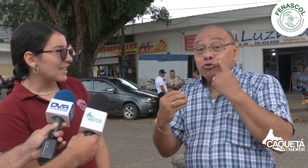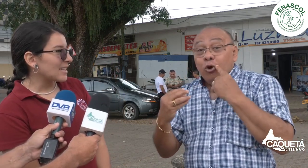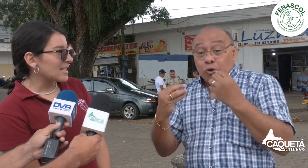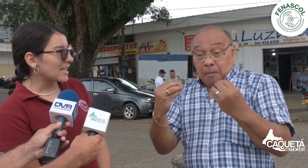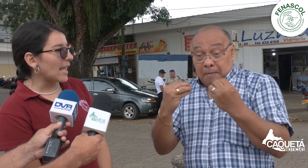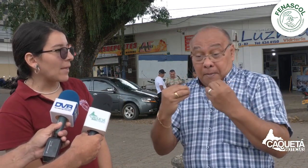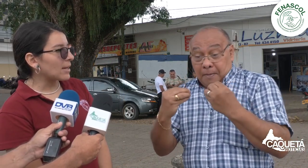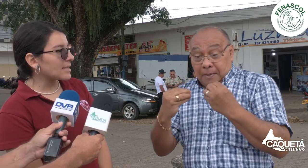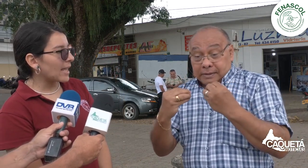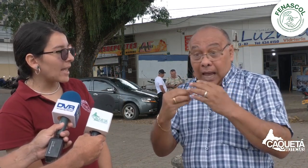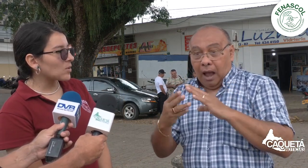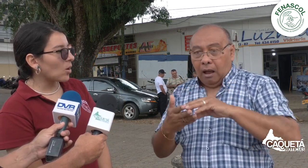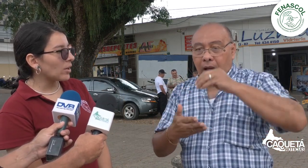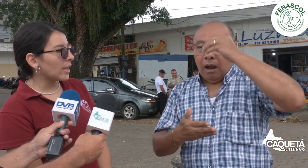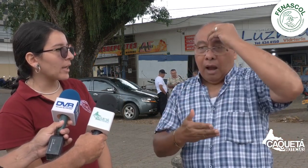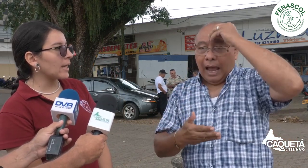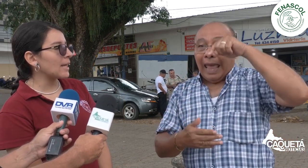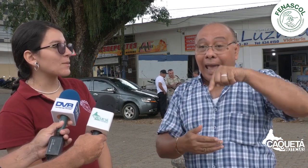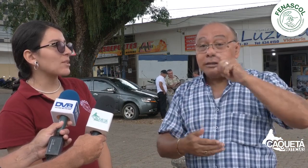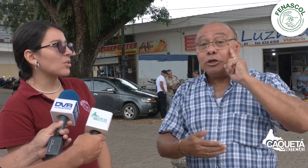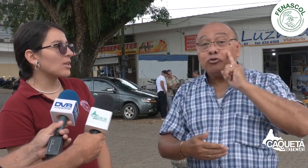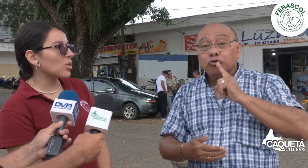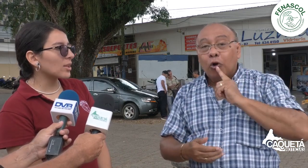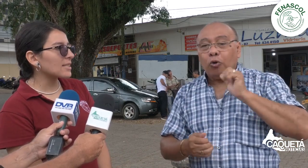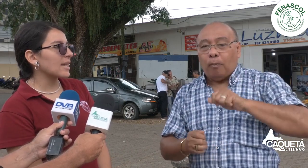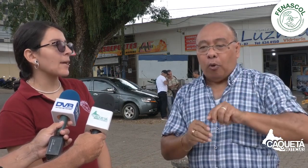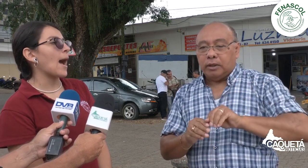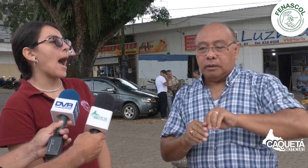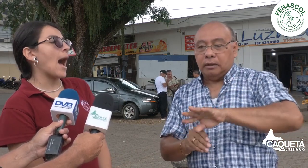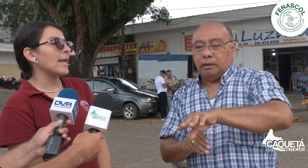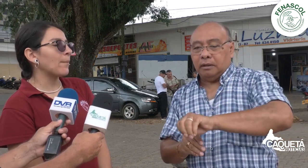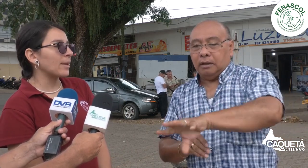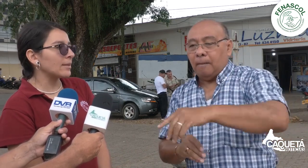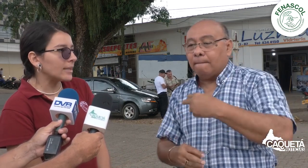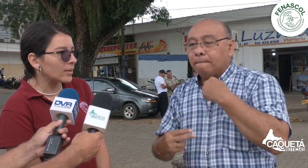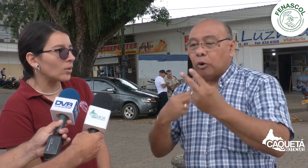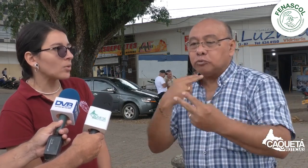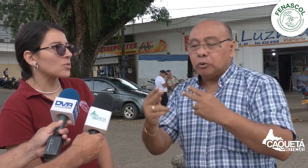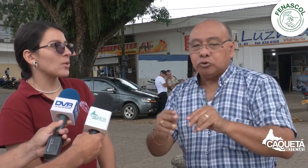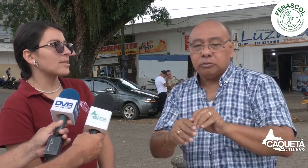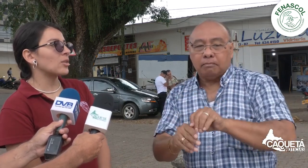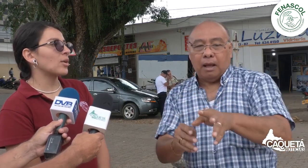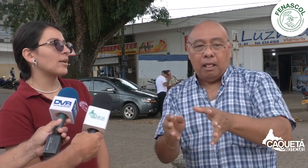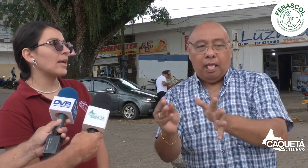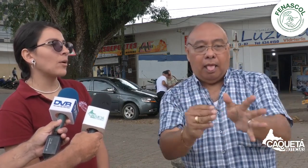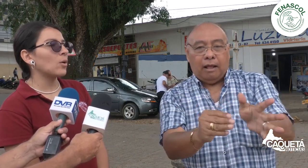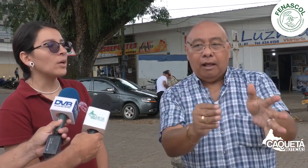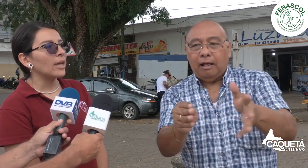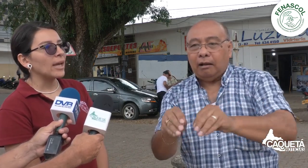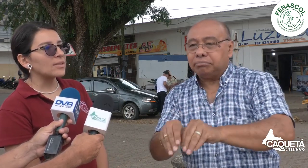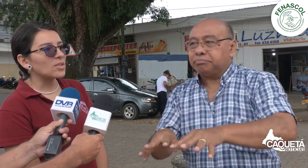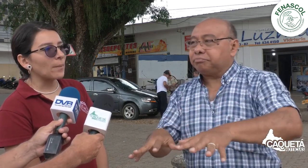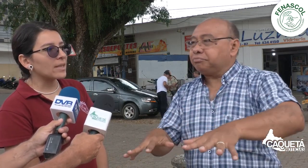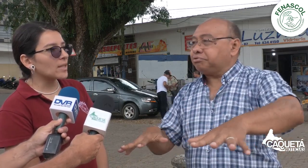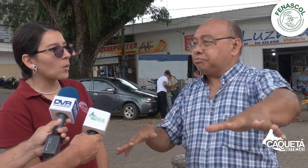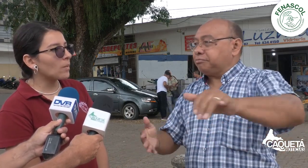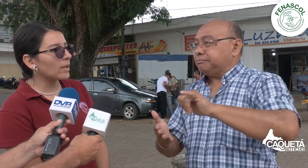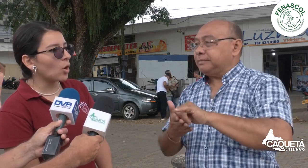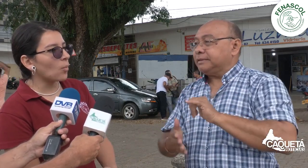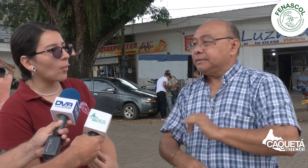Sí, además de eso, las personas sordas que han aprendido sobre el centro de relevo, estos también se vuelven como